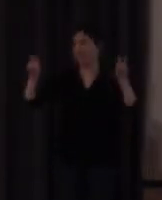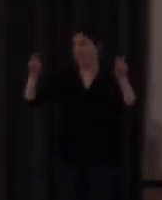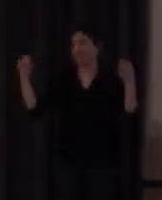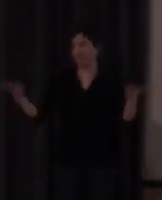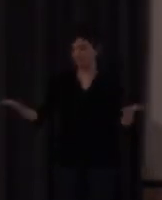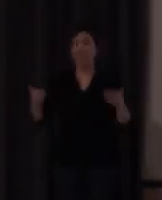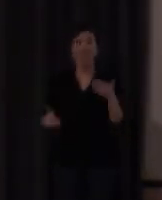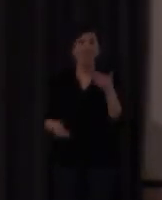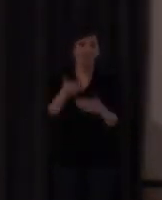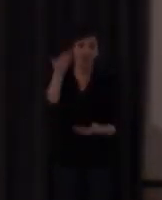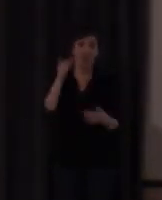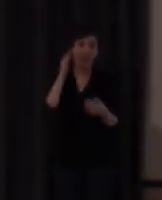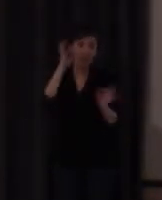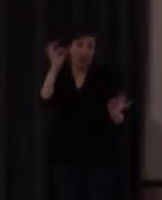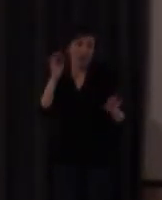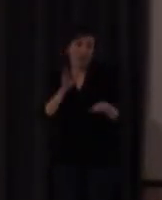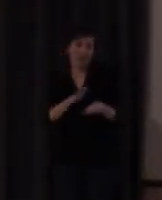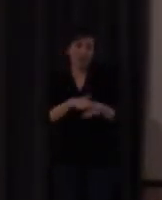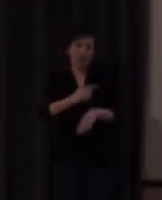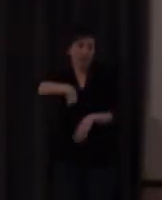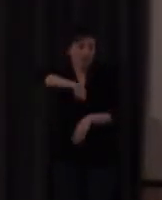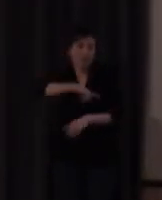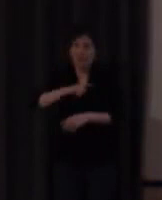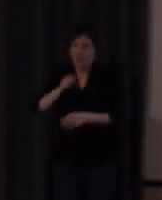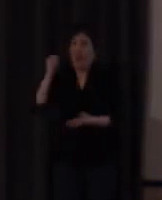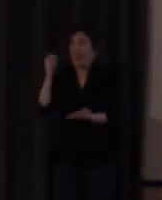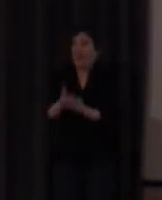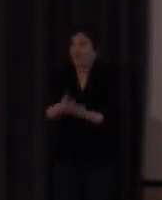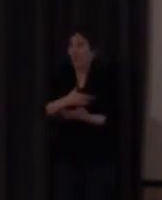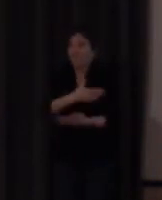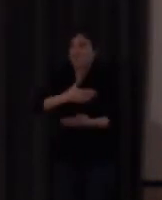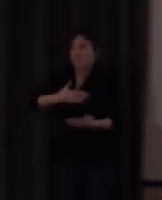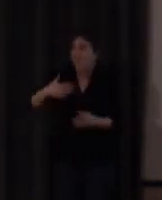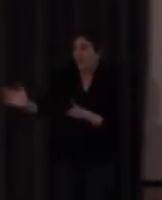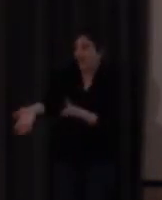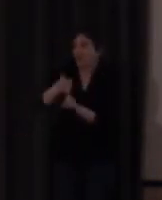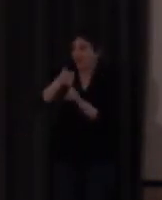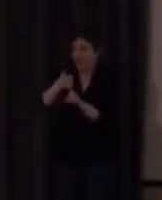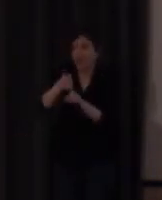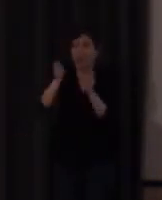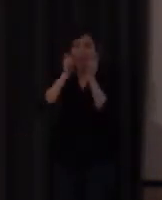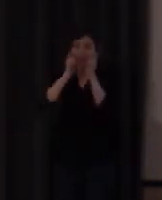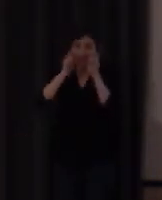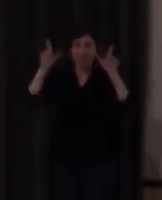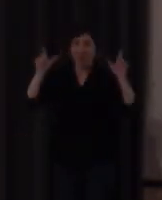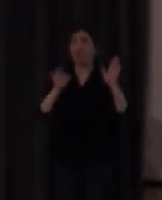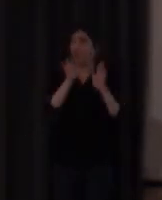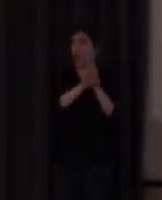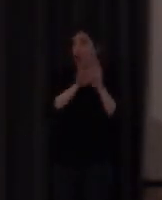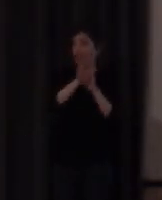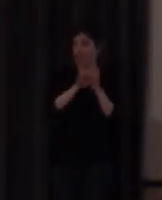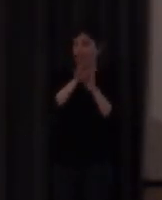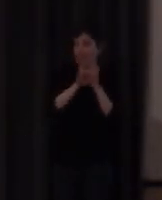introdujimos por supuesto porque para nosotros era un reto ese despertar de la conciencia fonológica en nuestros alumnos sordos